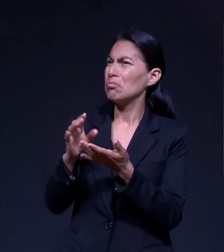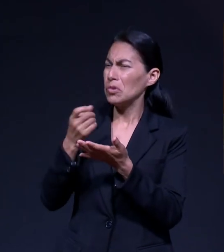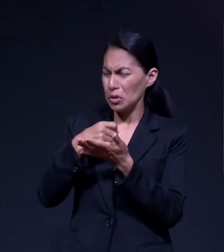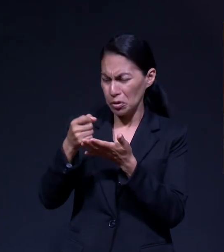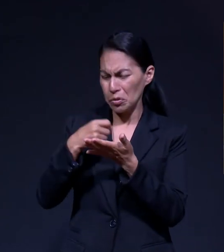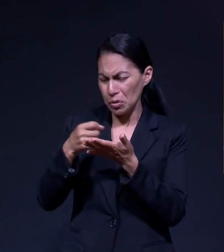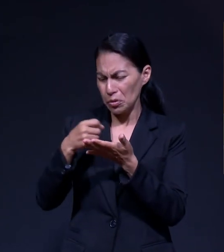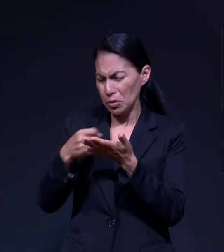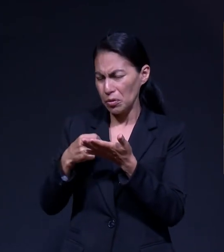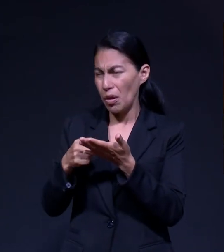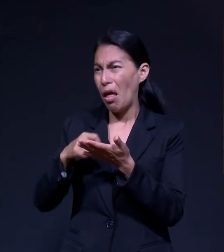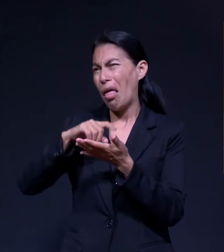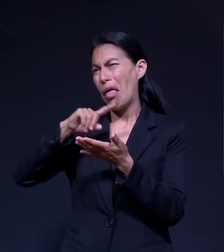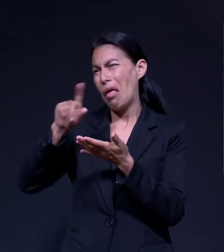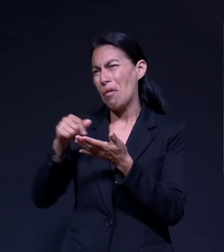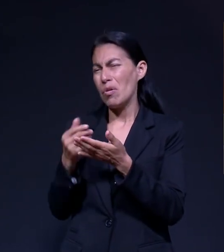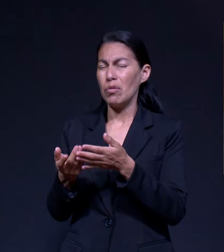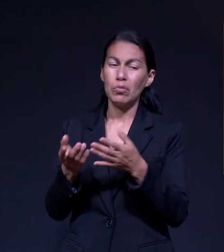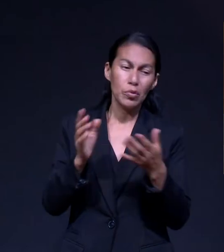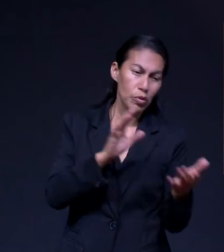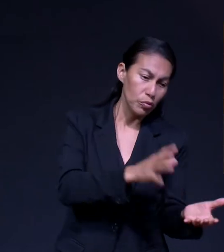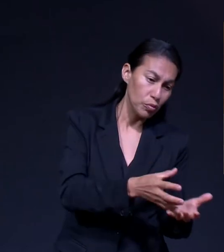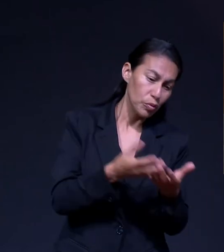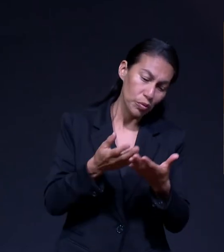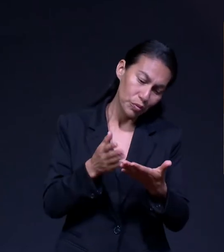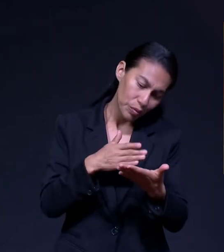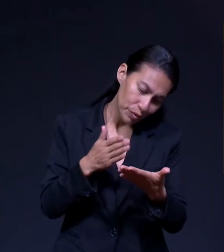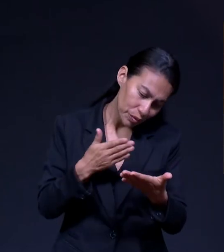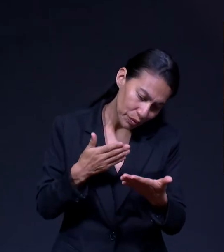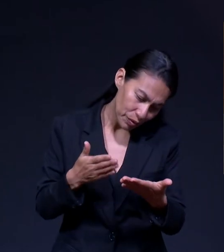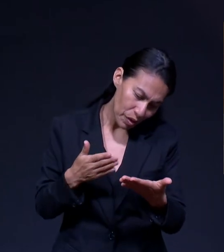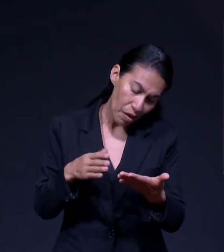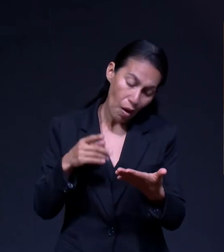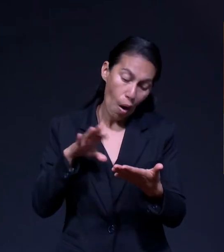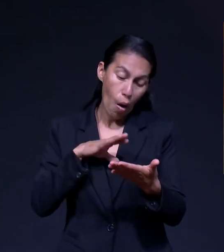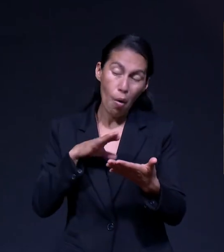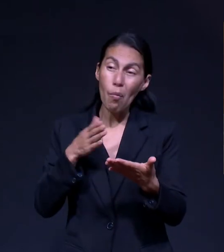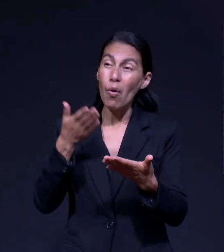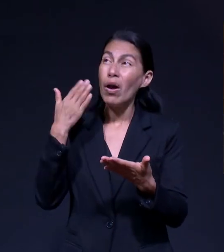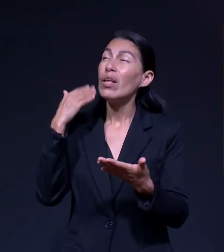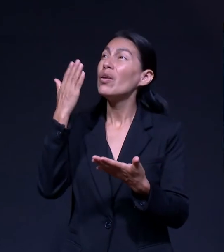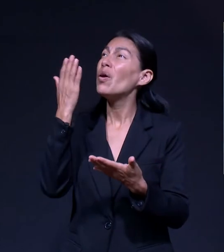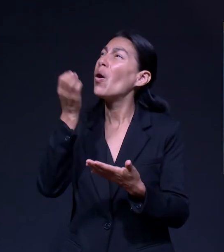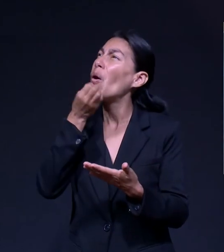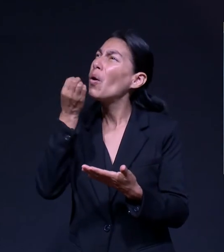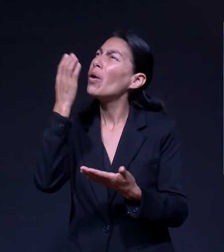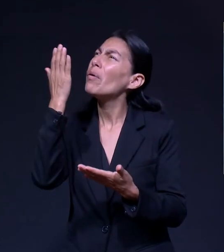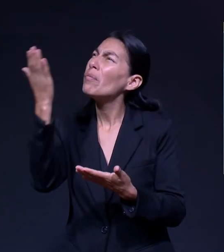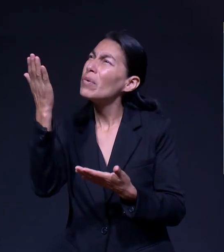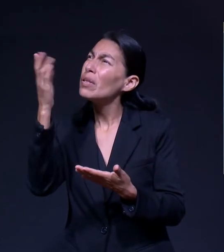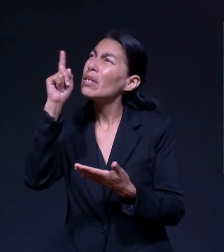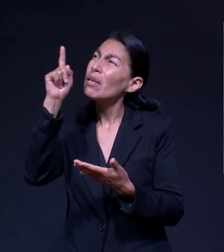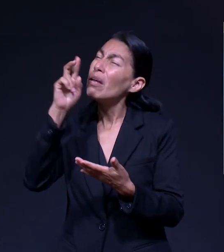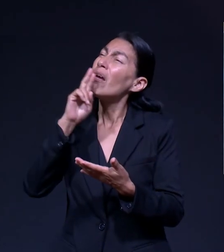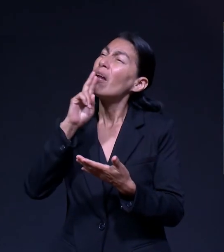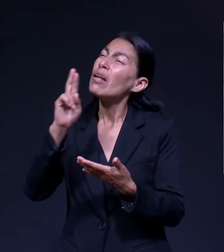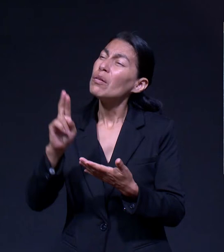Vuelvo a ellos para ver qué le pedí a Dios Cómo me respondió Y ha sido una experiencia maravillosa Eso es muy interesante Llevar un